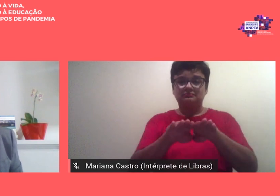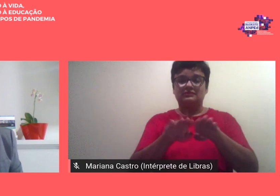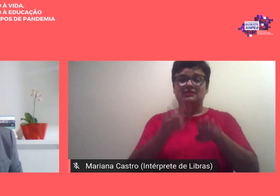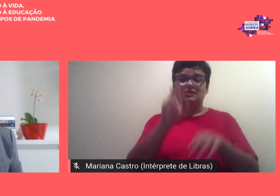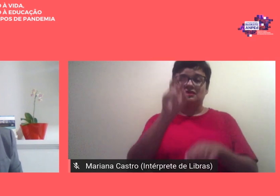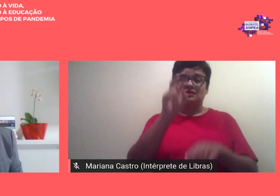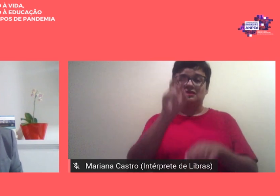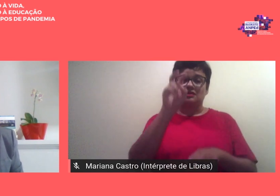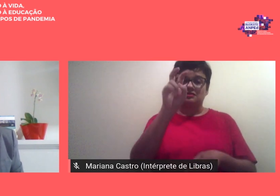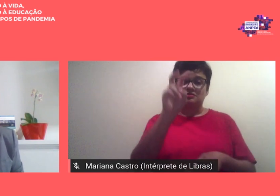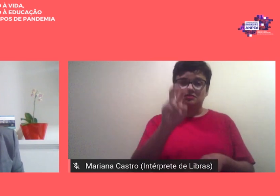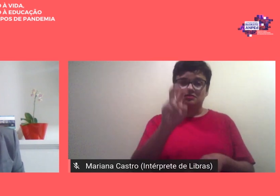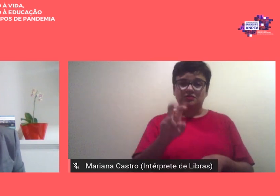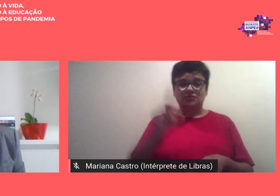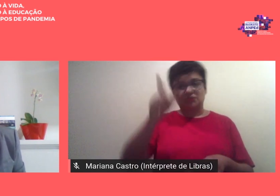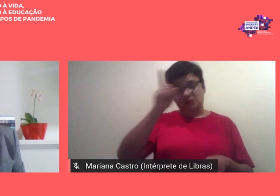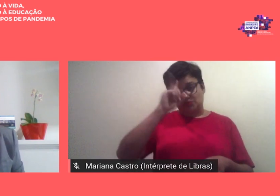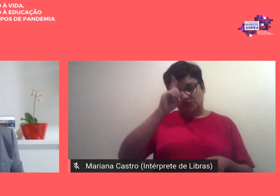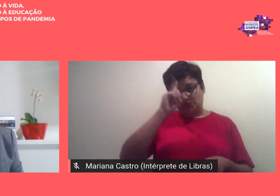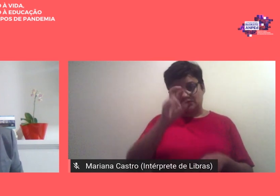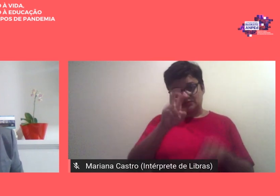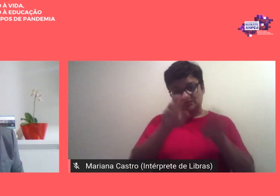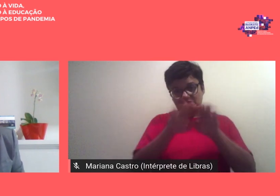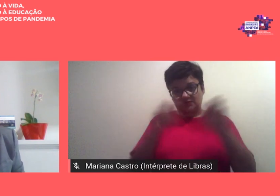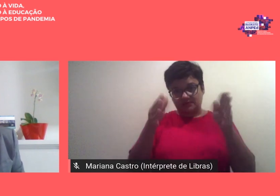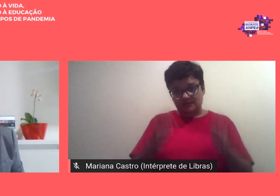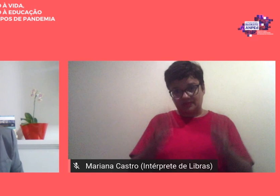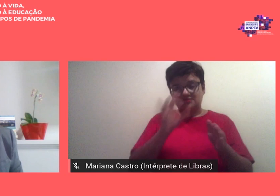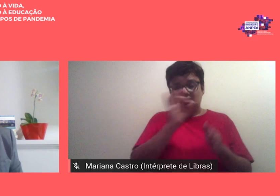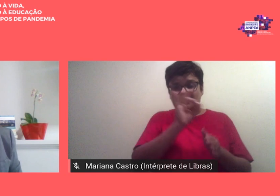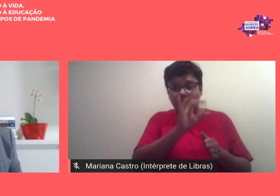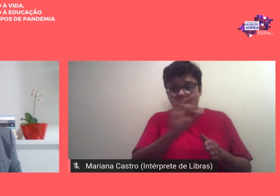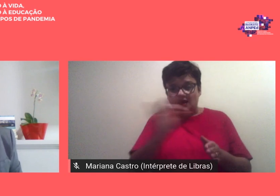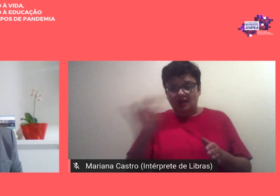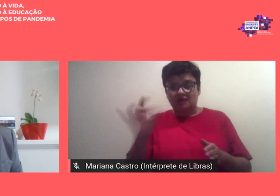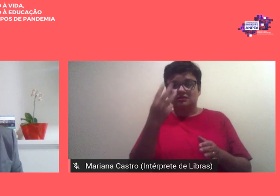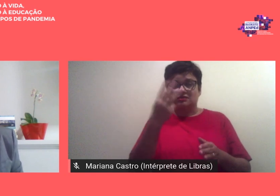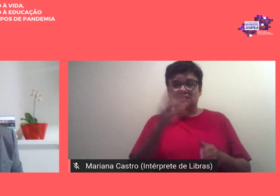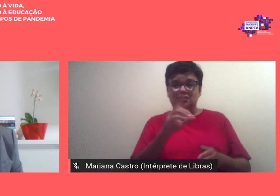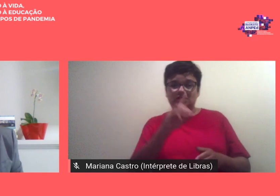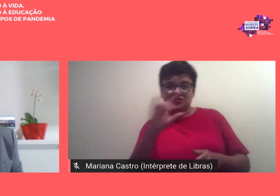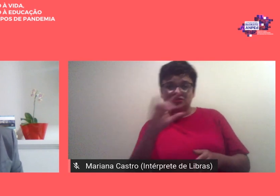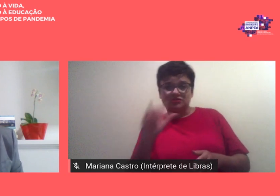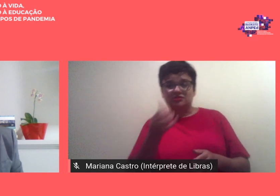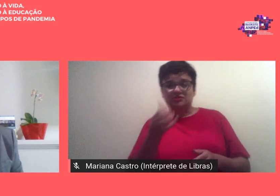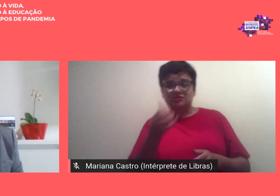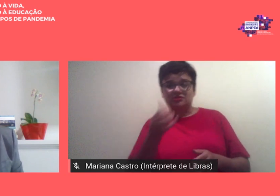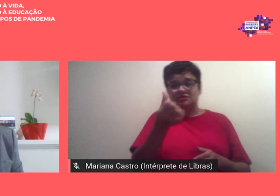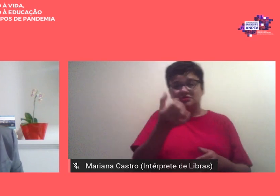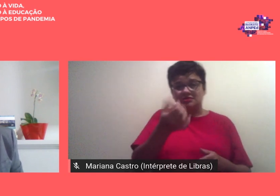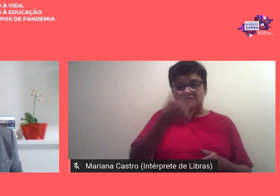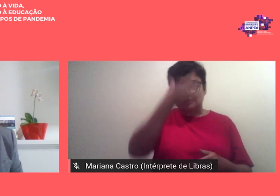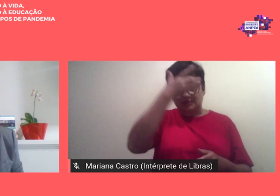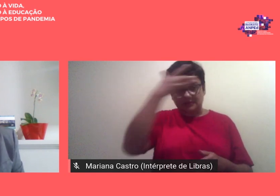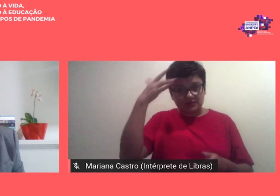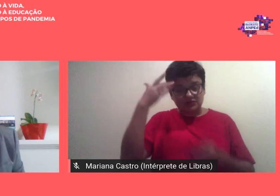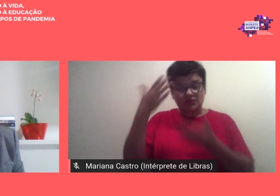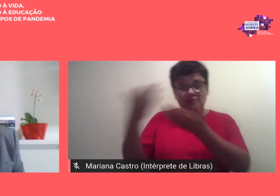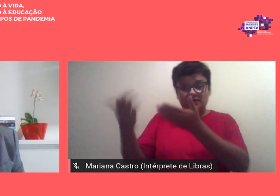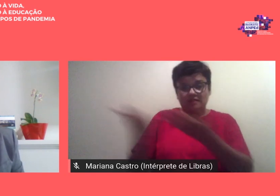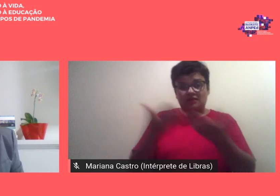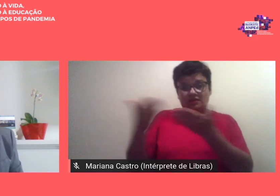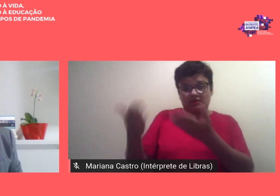o que implica 15 mesas 60 pessoas convidadas mais